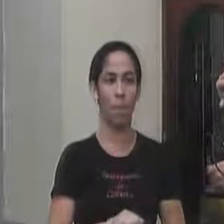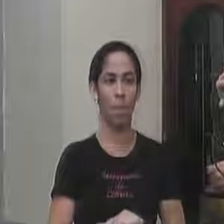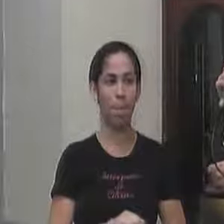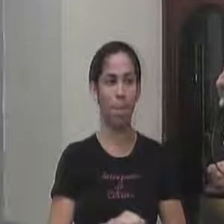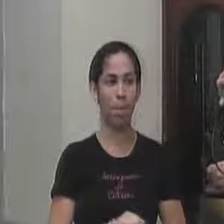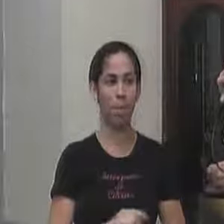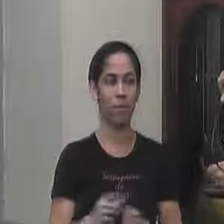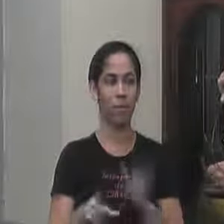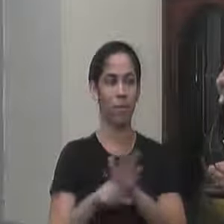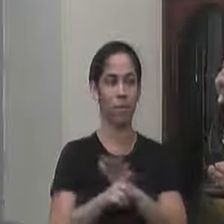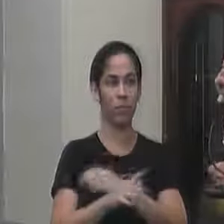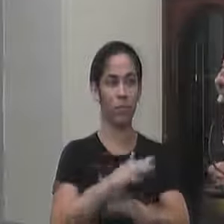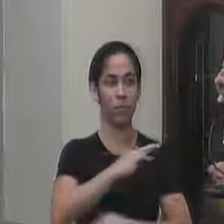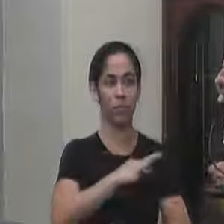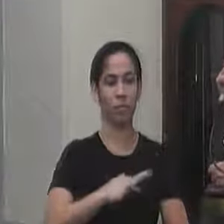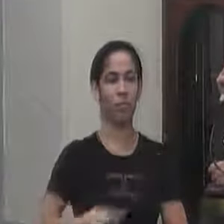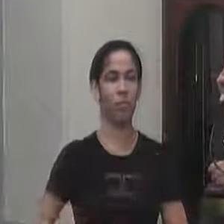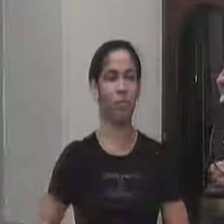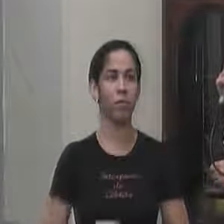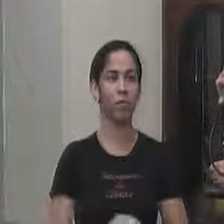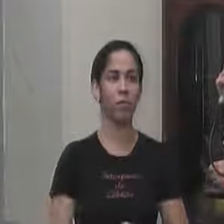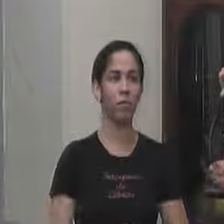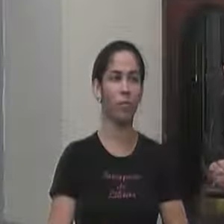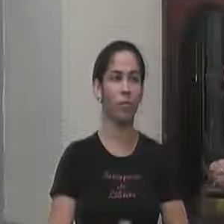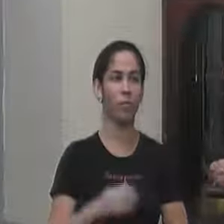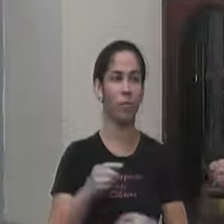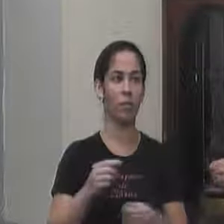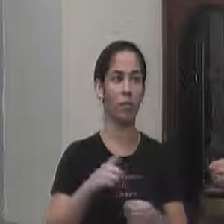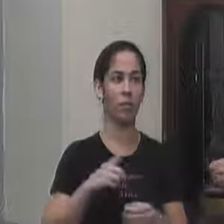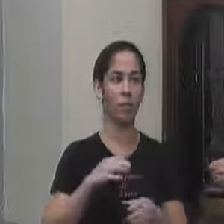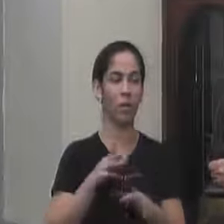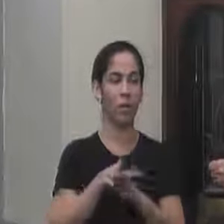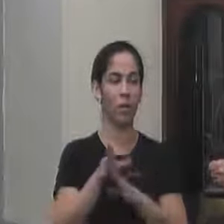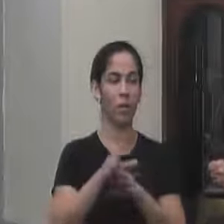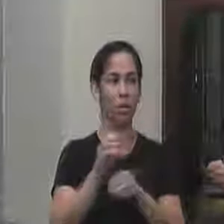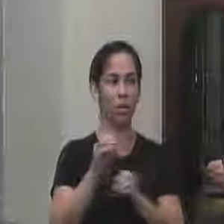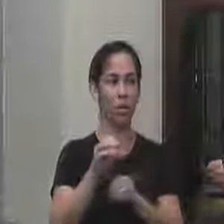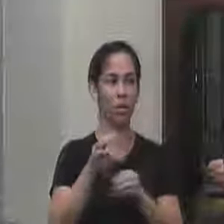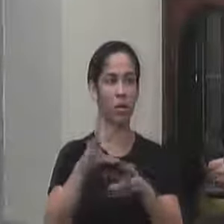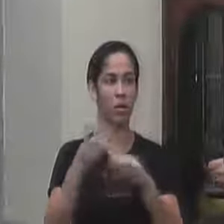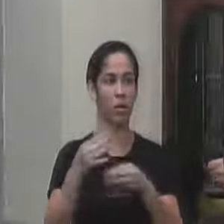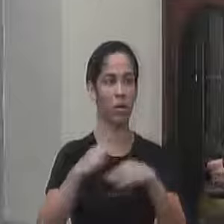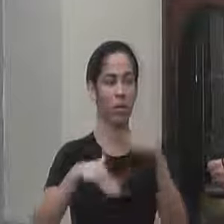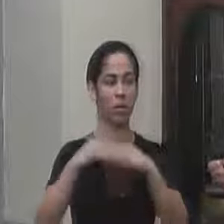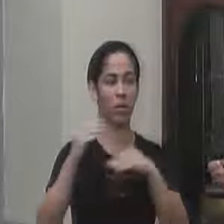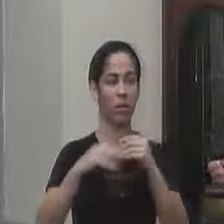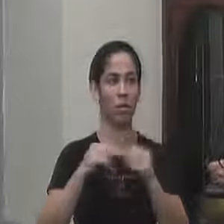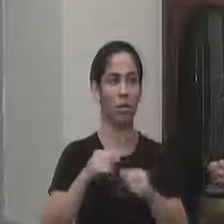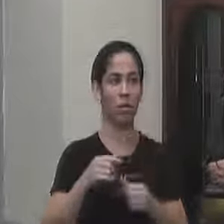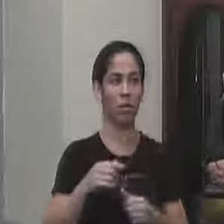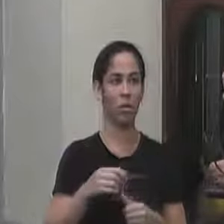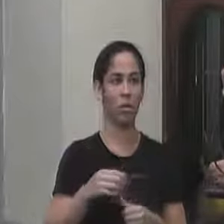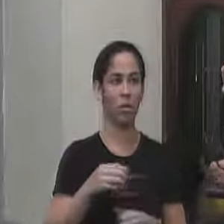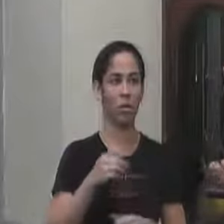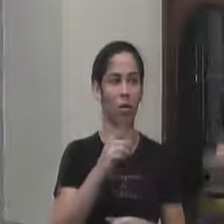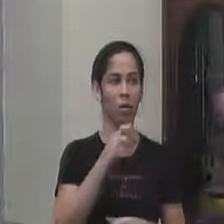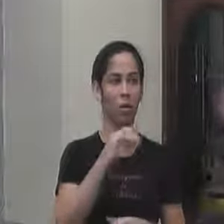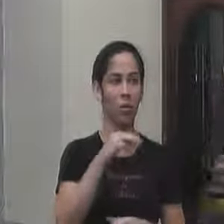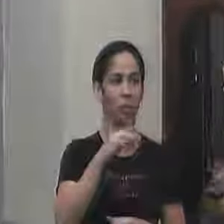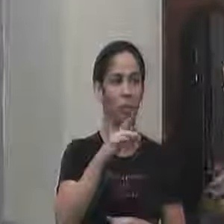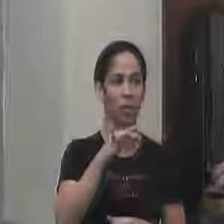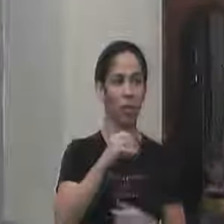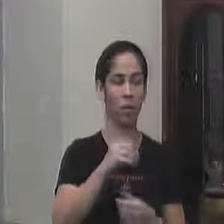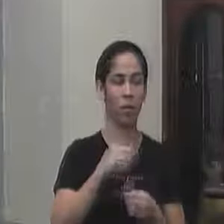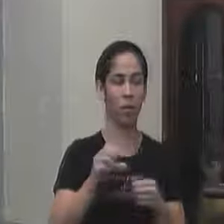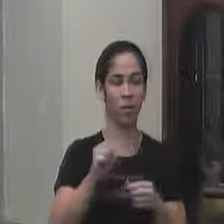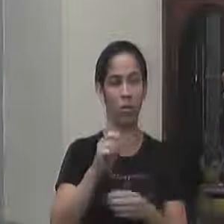uma lei federal de proporcionar capacitação para todos os profissionais da educação dos primeiros socorros eu já tenho